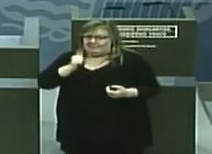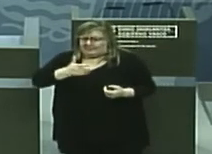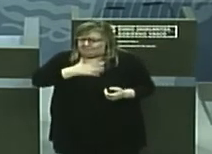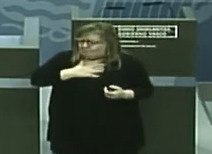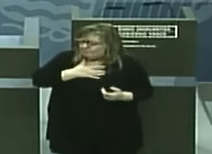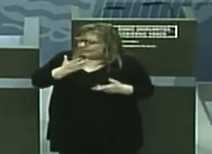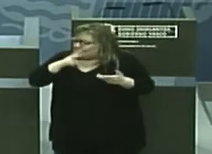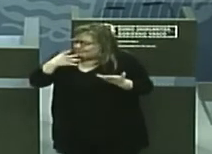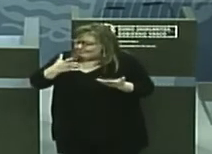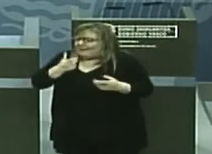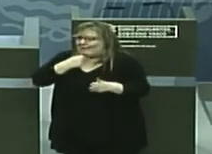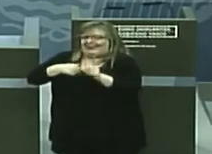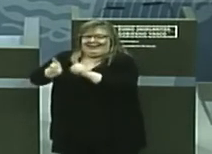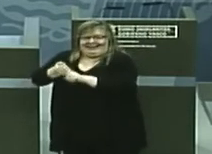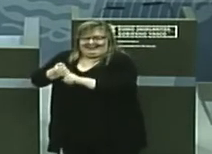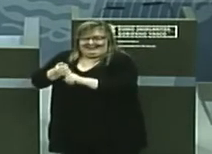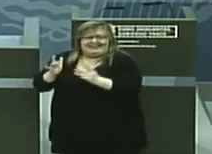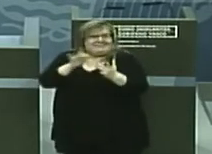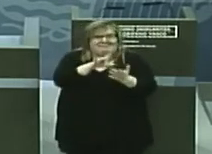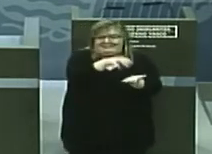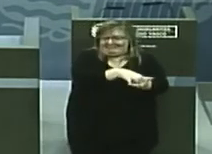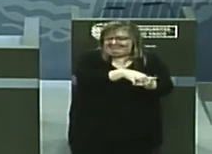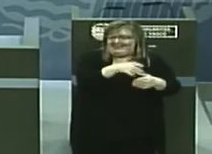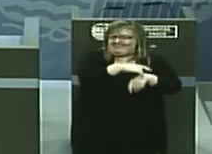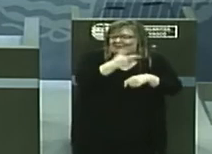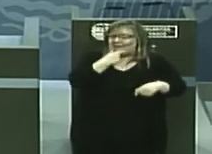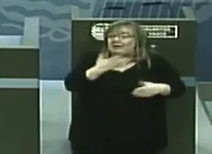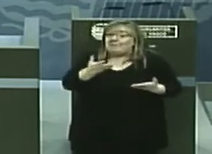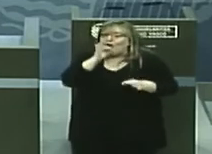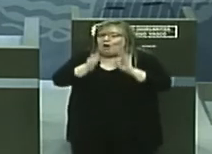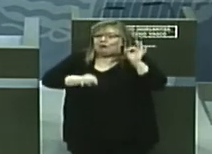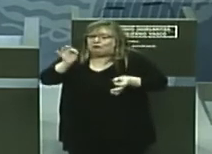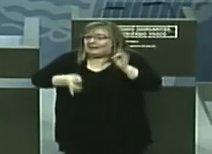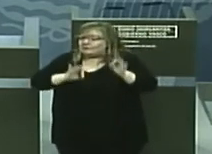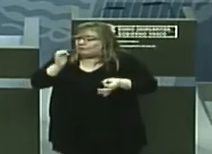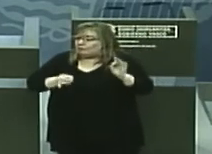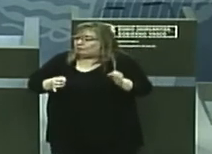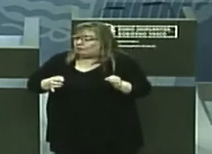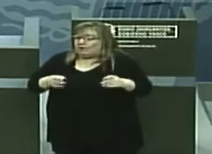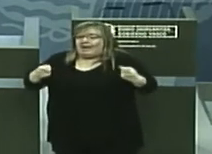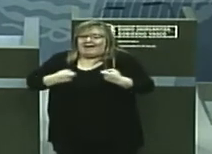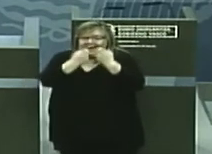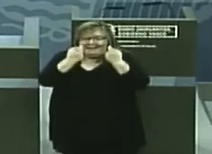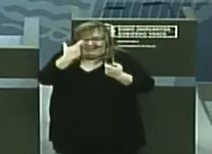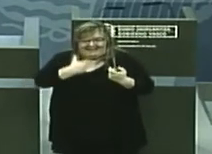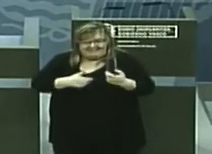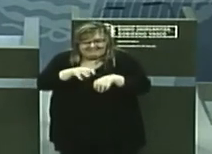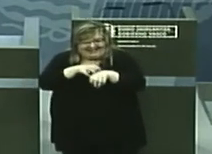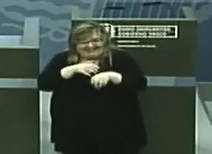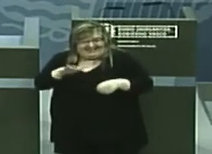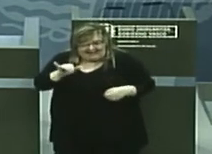con síntomas nuevos contacte con el centro de salud. El otoño es un momento en el que algunas alergias aparecen